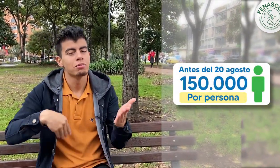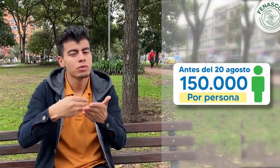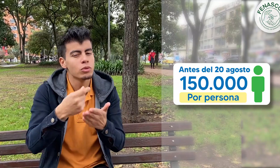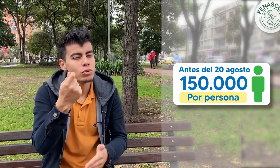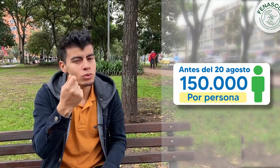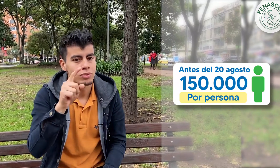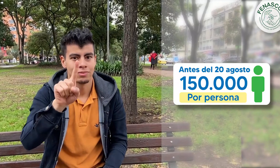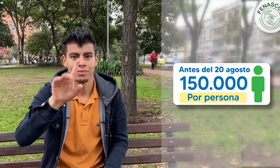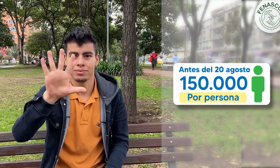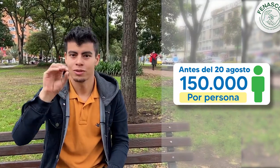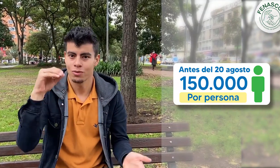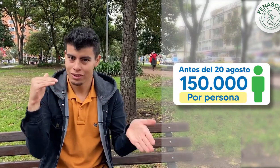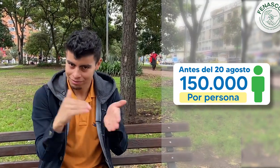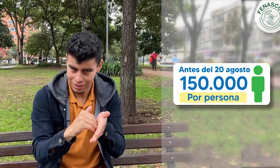es de 150.000 pesos